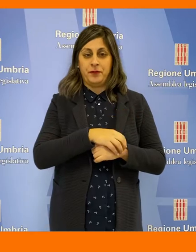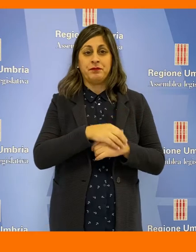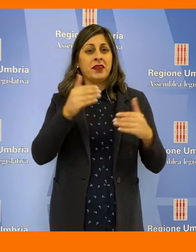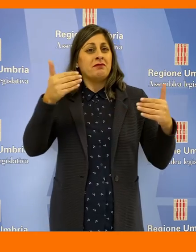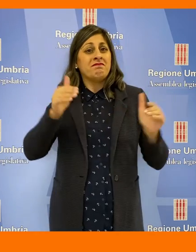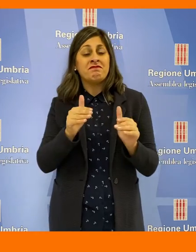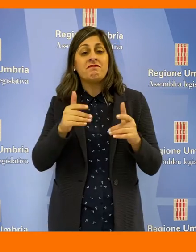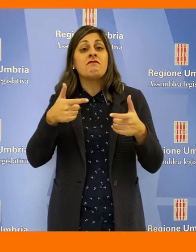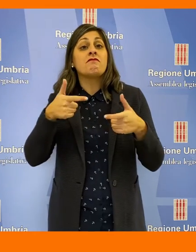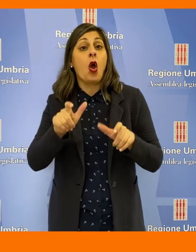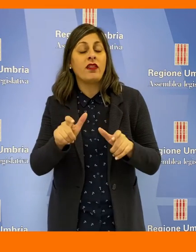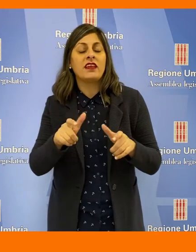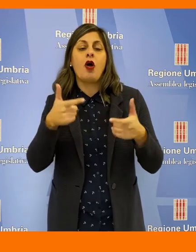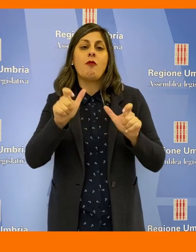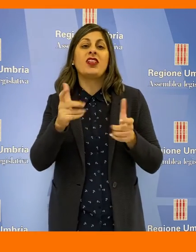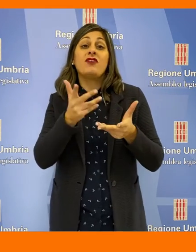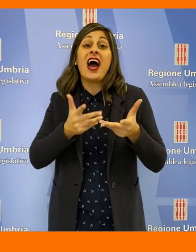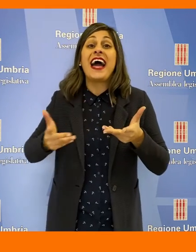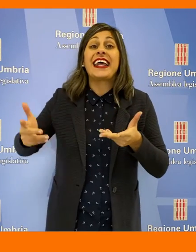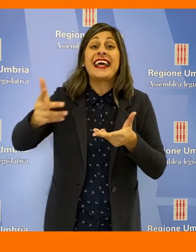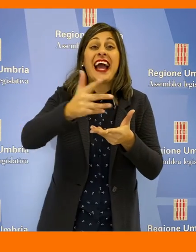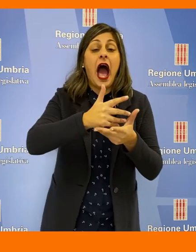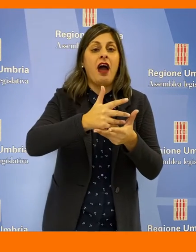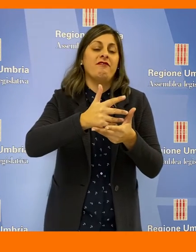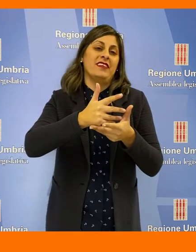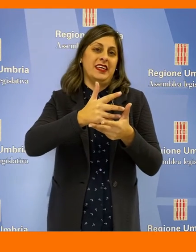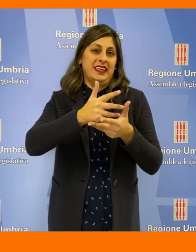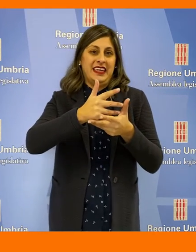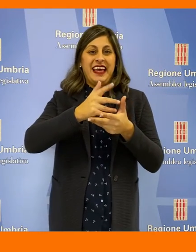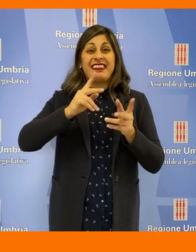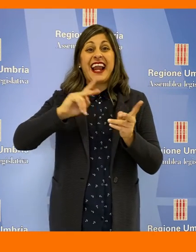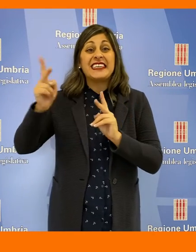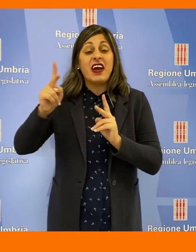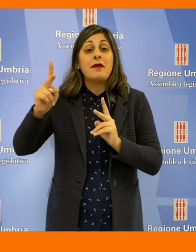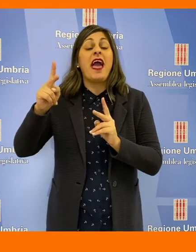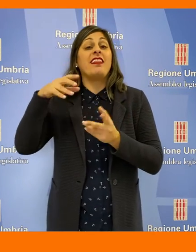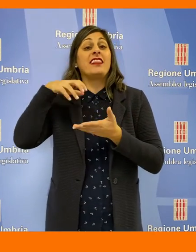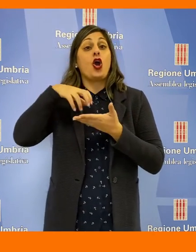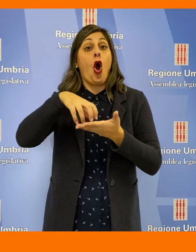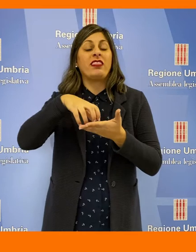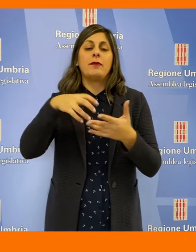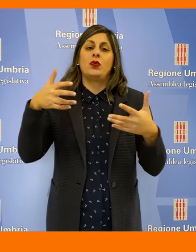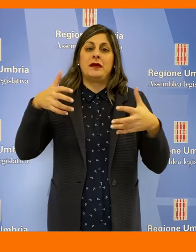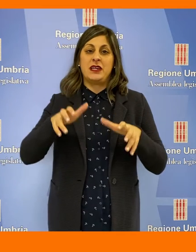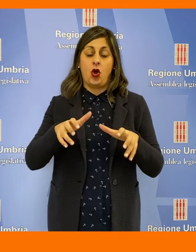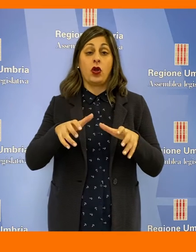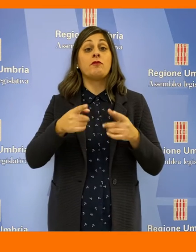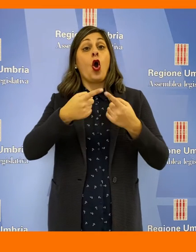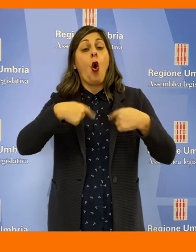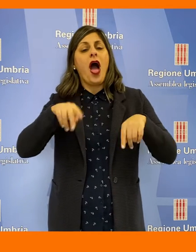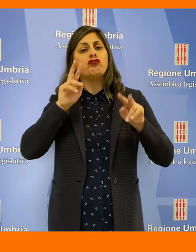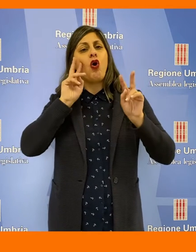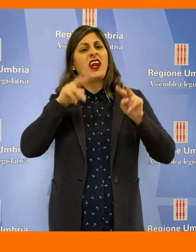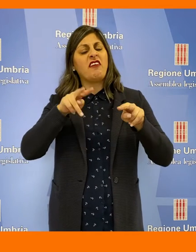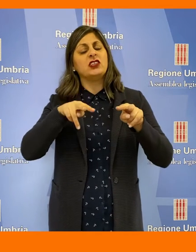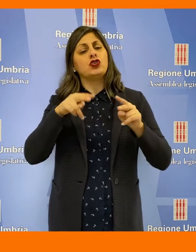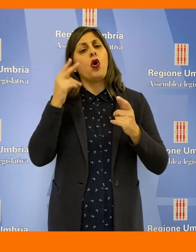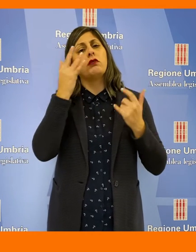61 milioni. La riduzione è dovuta a minori ricavi da trasferimenti e contributi. Il Collegio dei